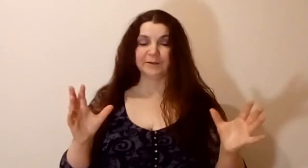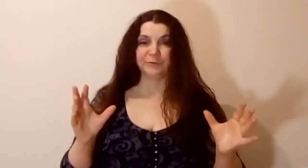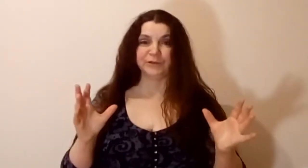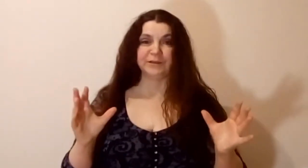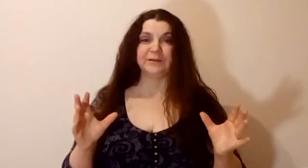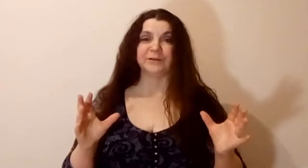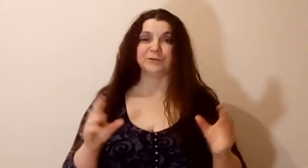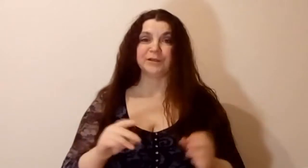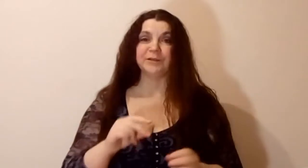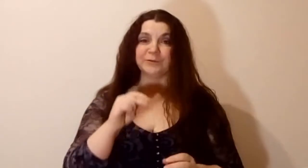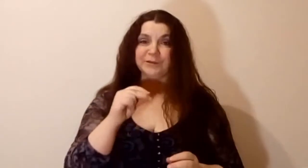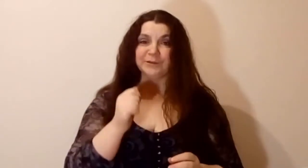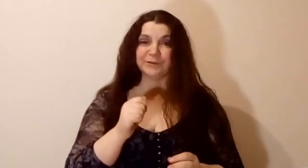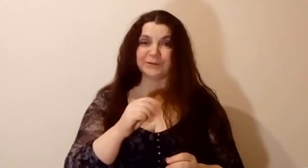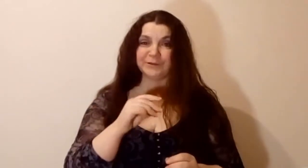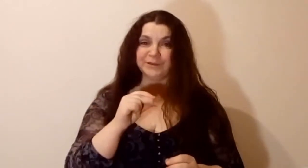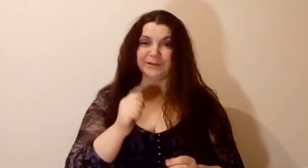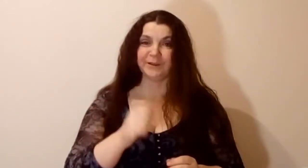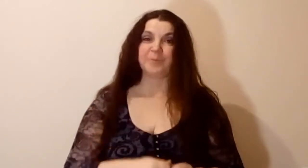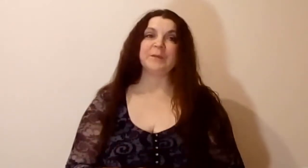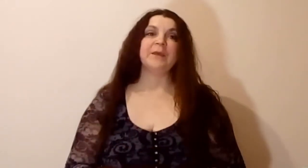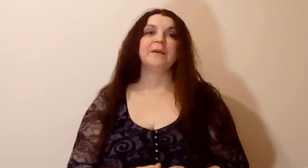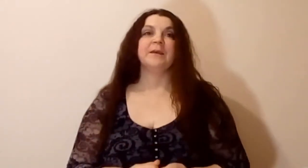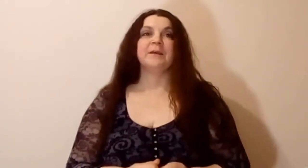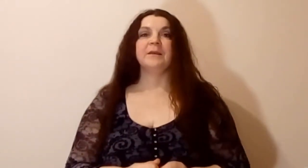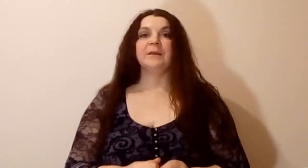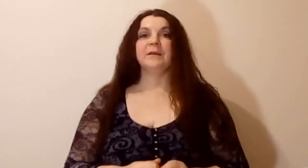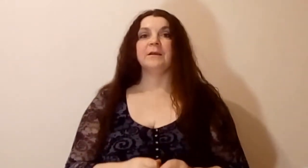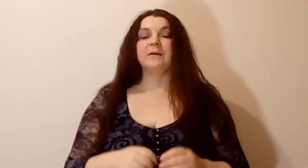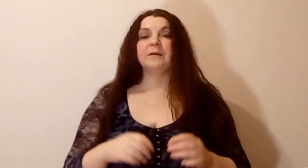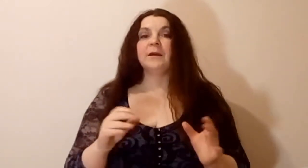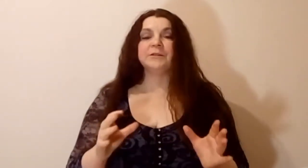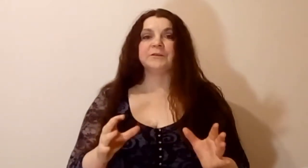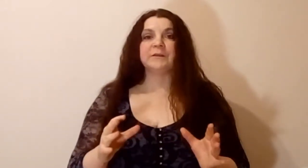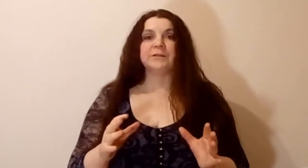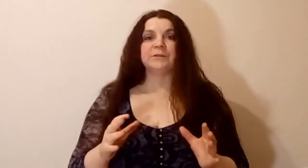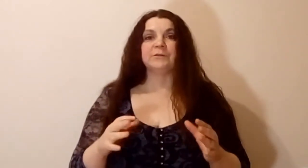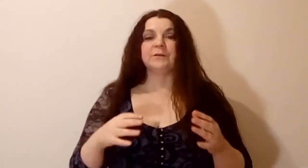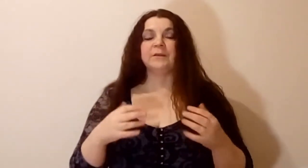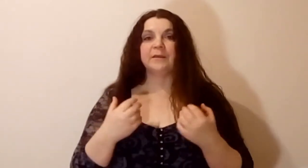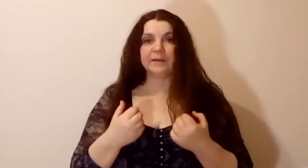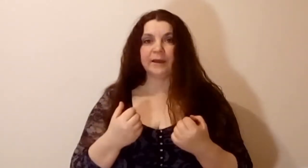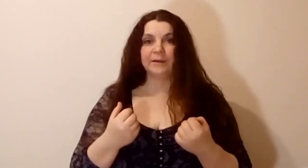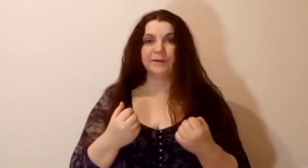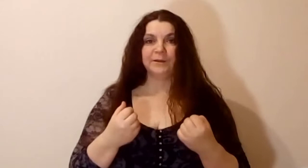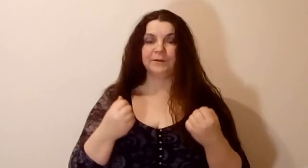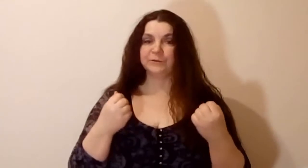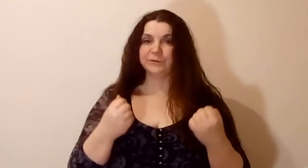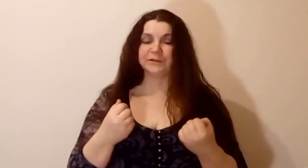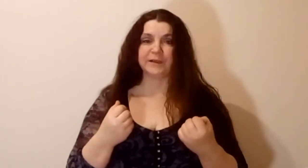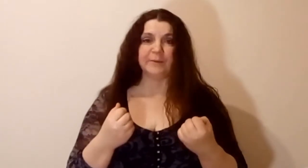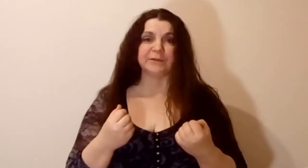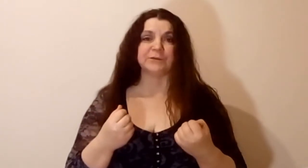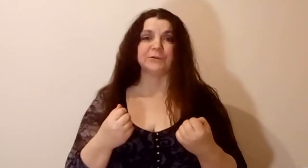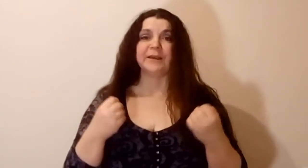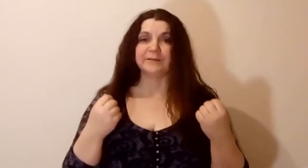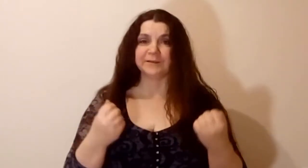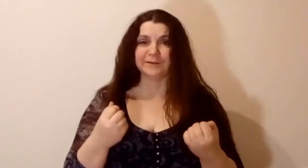мужчин ощущает вот эти вот толщины. И я хочу сказать, что и я тоже самое, что у меня от всех